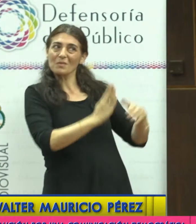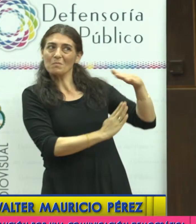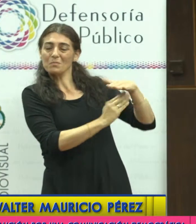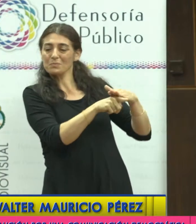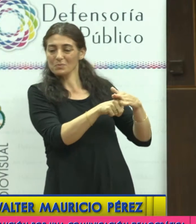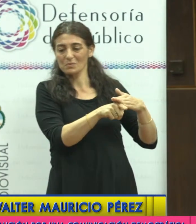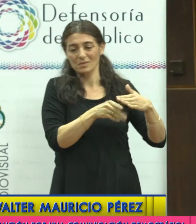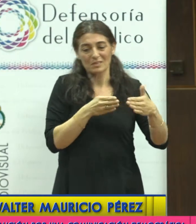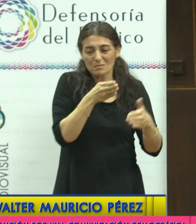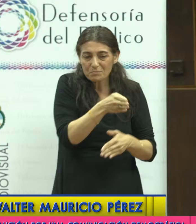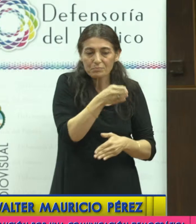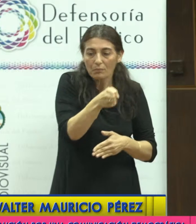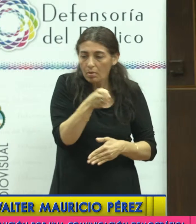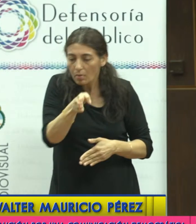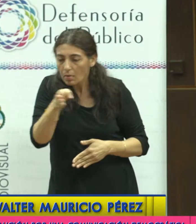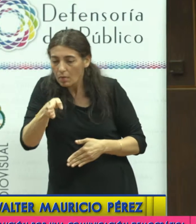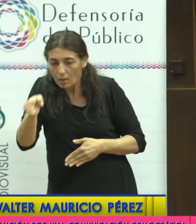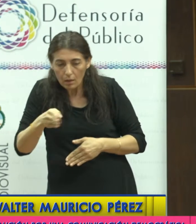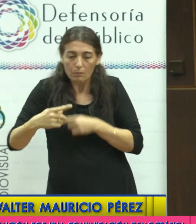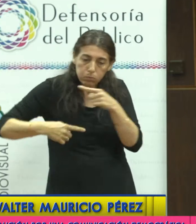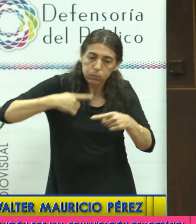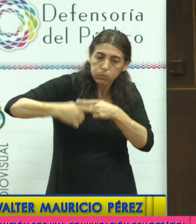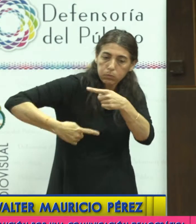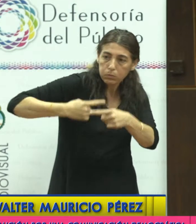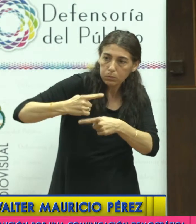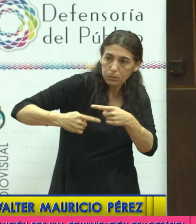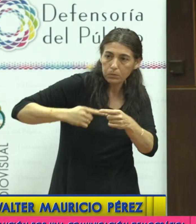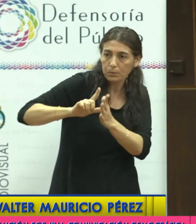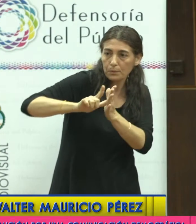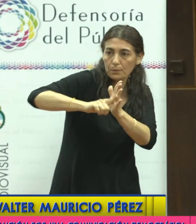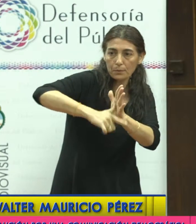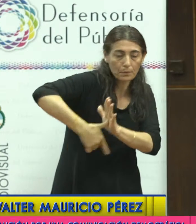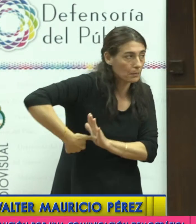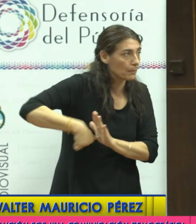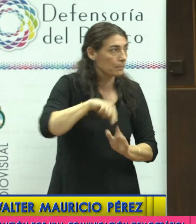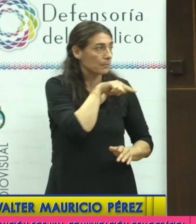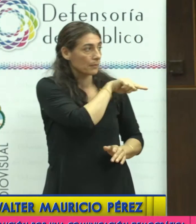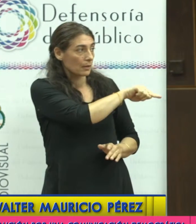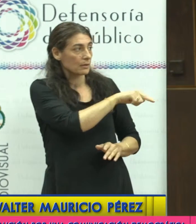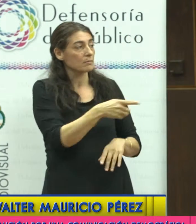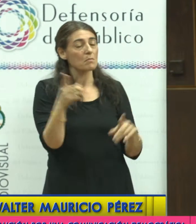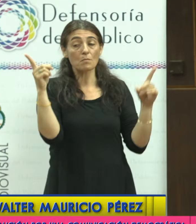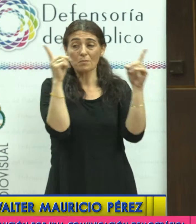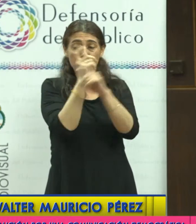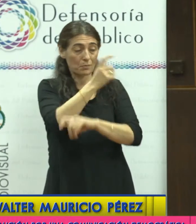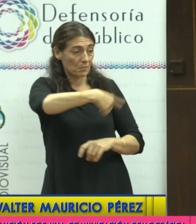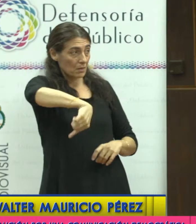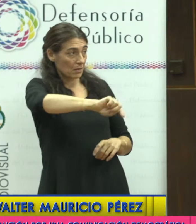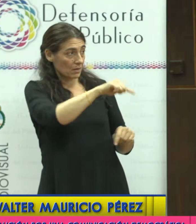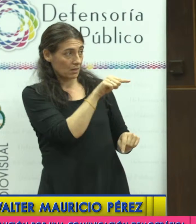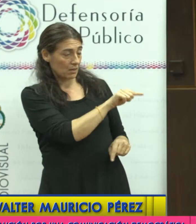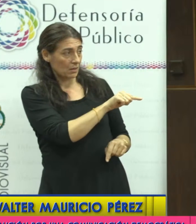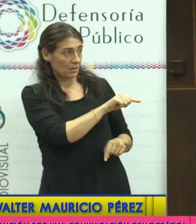desarticular para democratizar. Y nosotros tenemos un problema, lo dijo el compañero Nemirossi también en esa